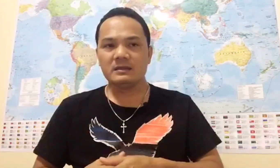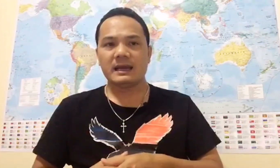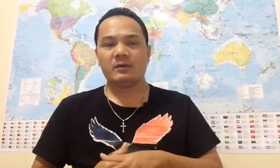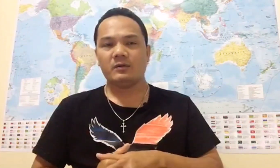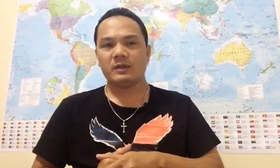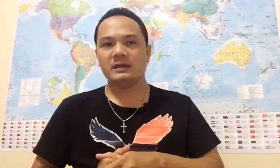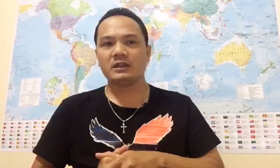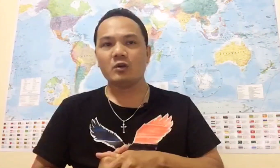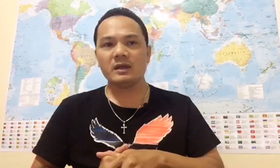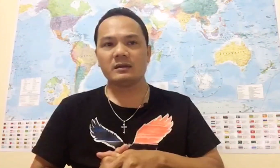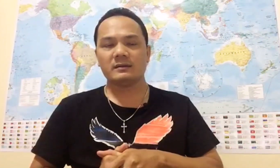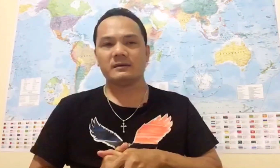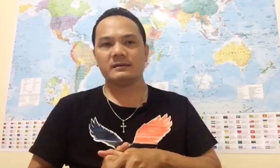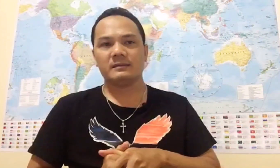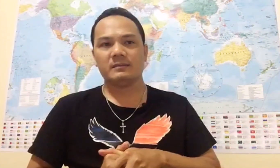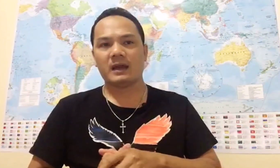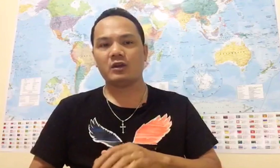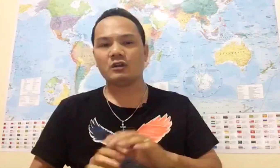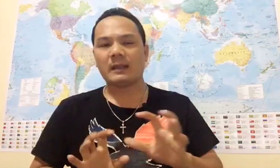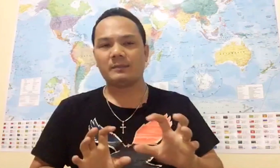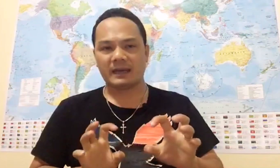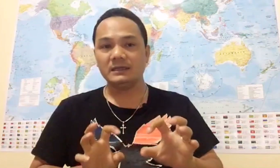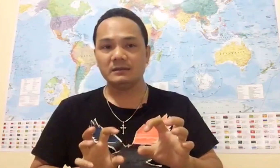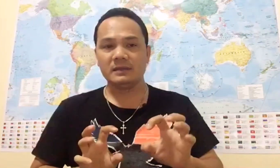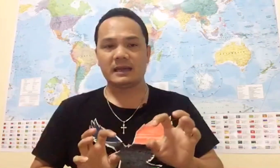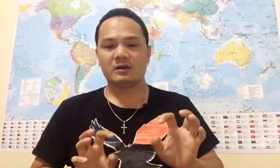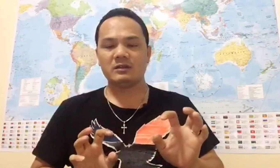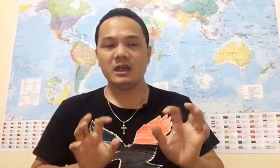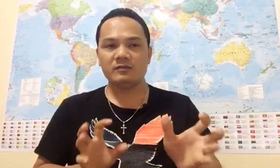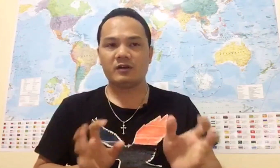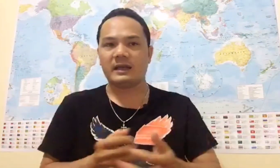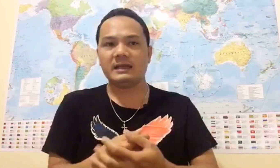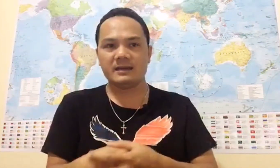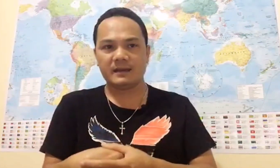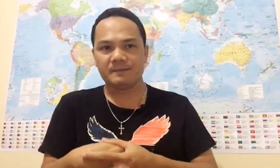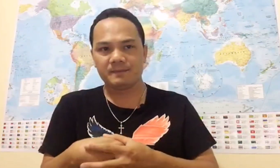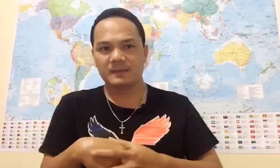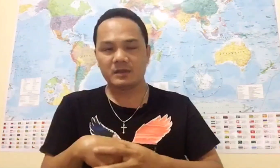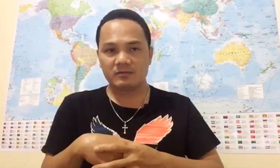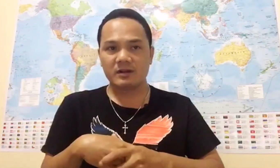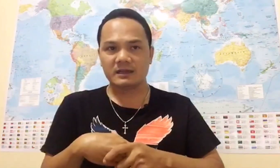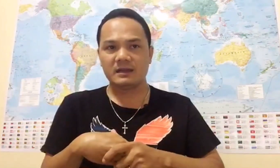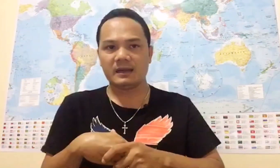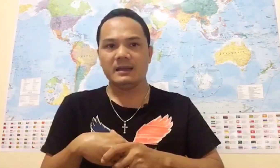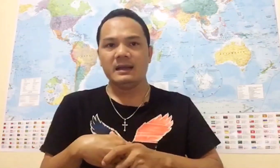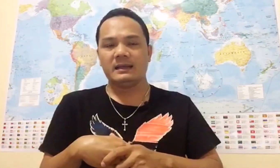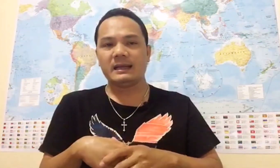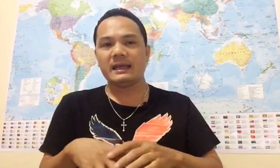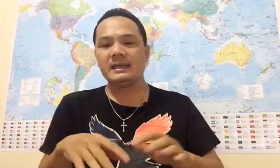vào những cái tổ chức Mà nó có tầm ảnh hưởng Và nó chi phối cả thế giới này Nó chi phối cả thế giới này Thì các anh chị nhìn